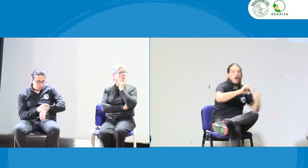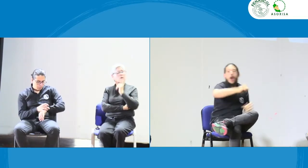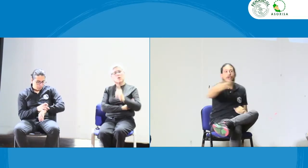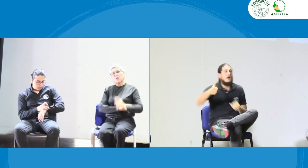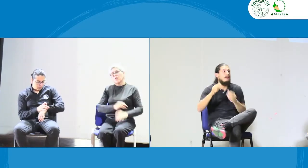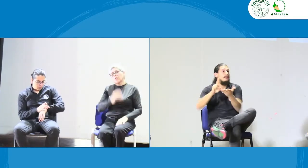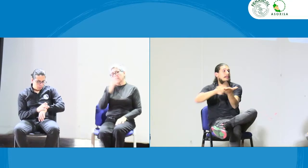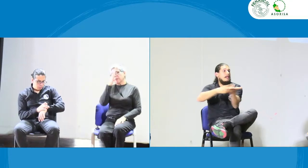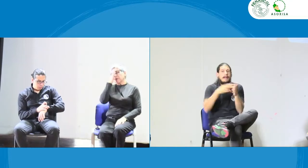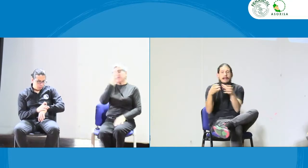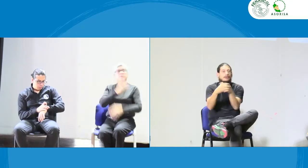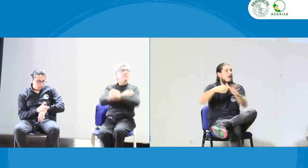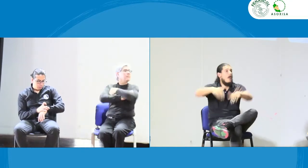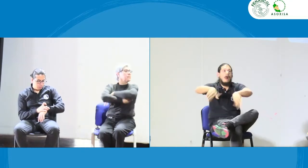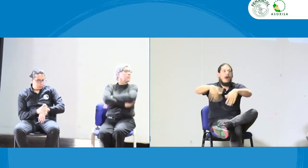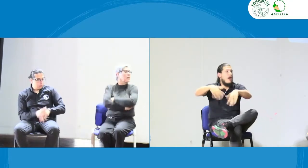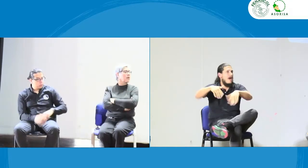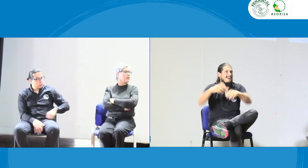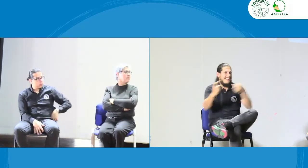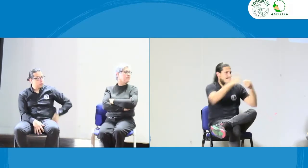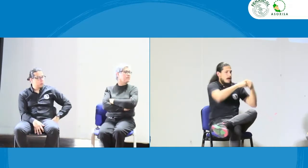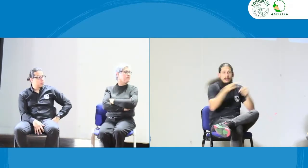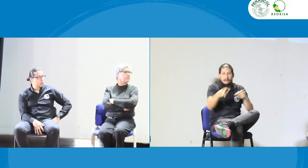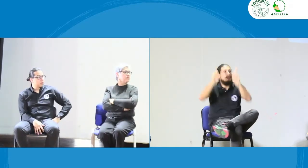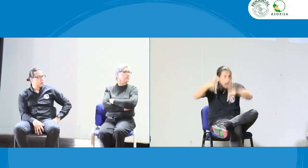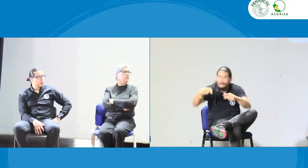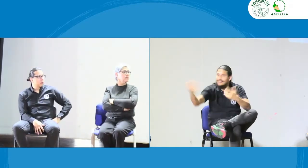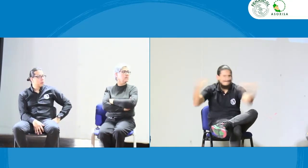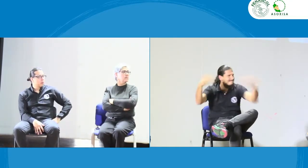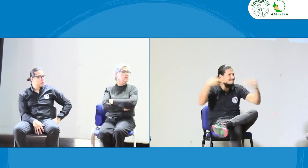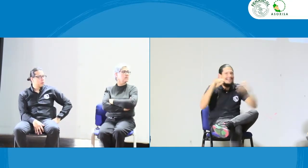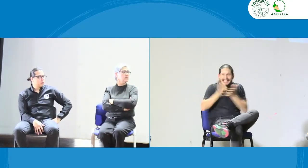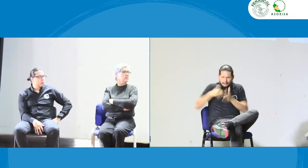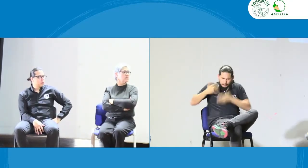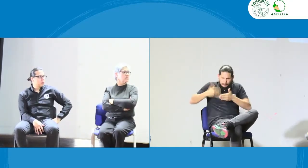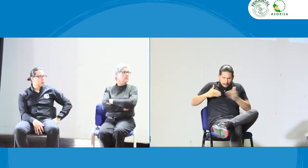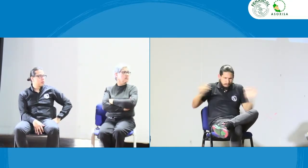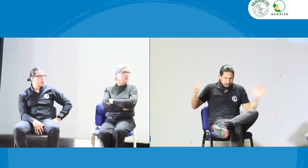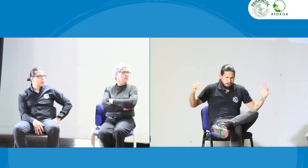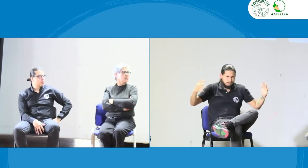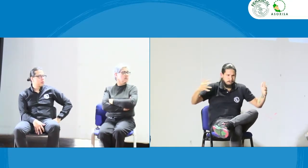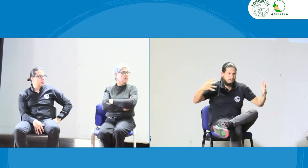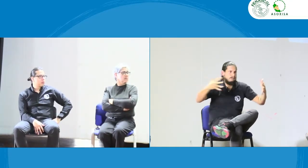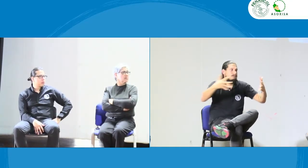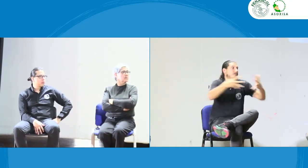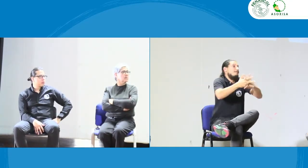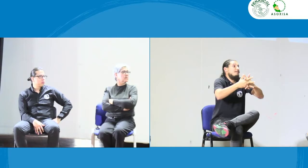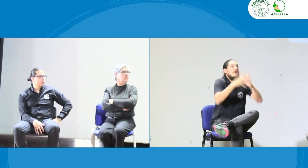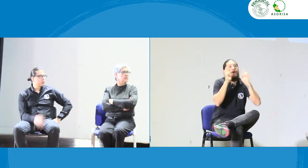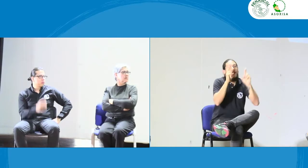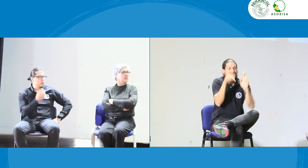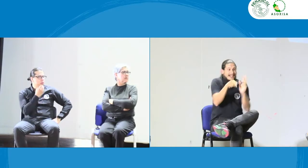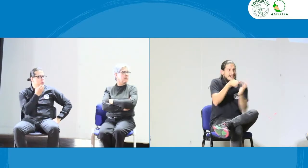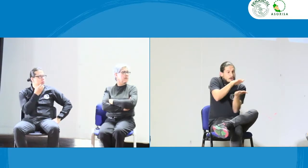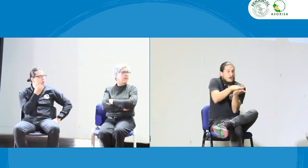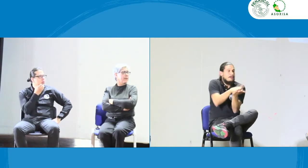algunas asociaciones que están federadas con FEDIF, o las que no están, importa, también conocer todo eso que se tiene allí y llegar a una